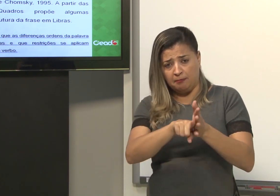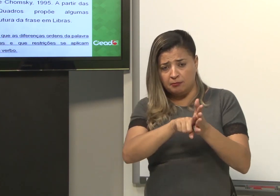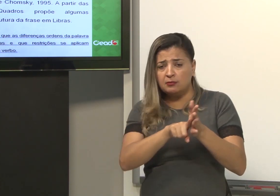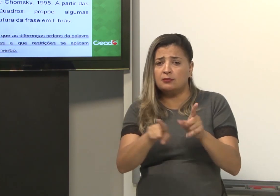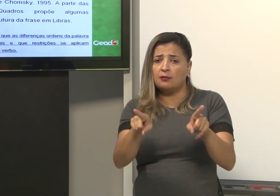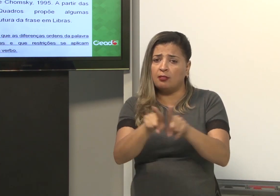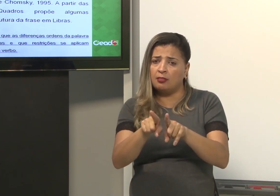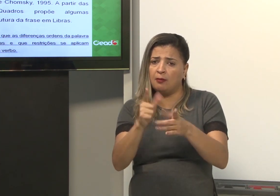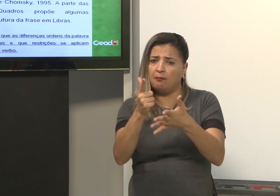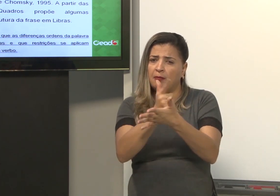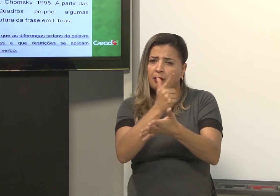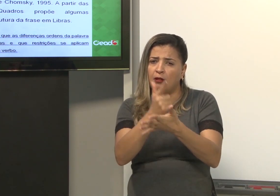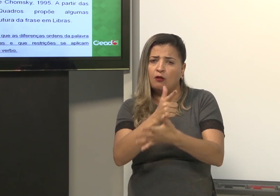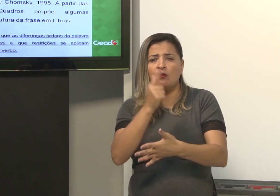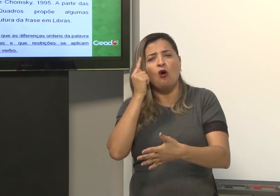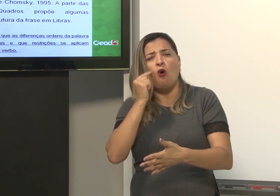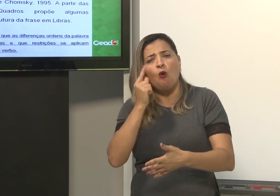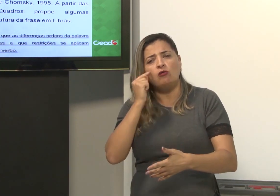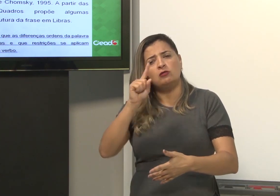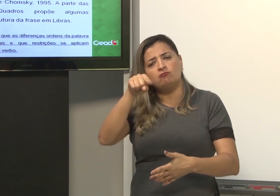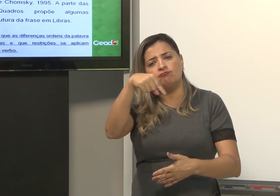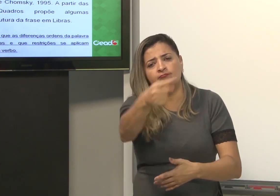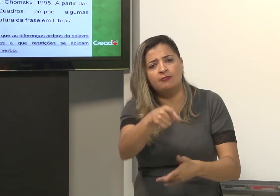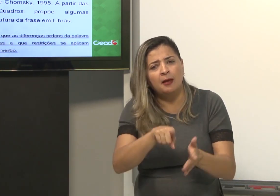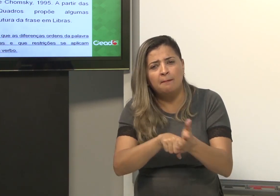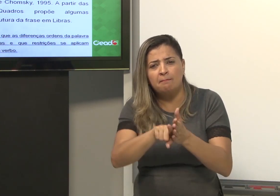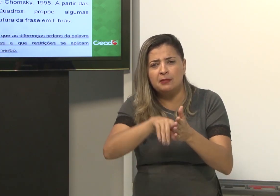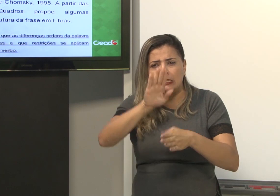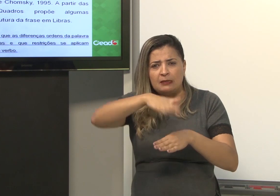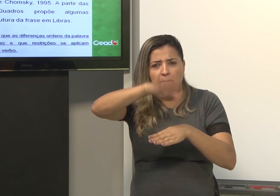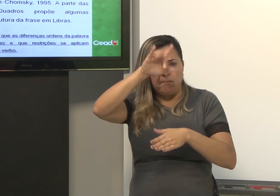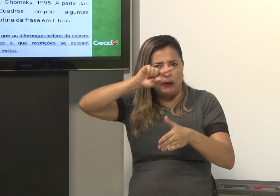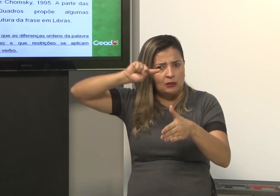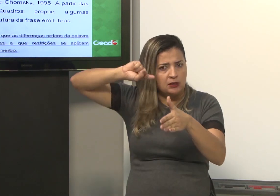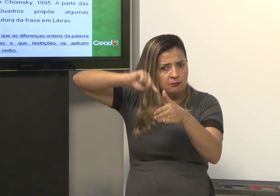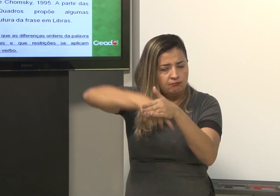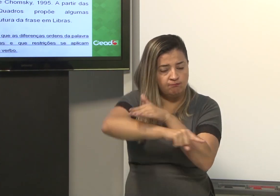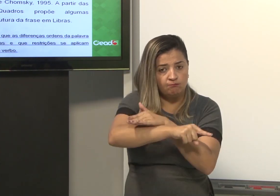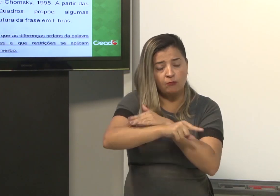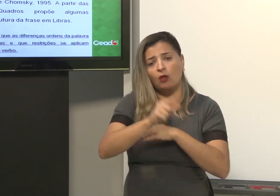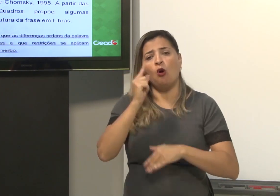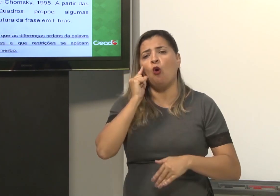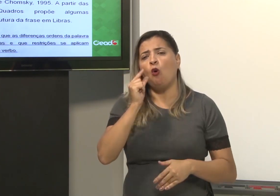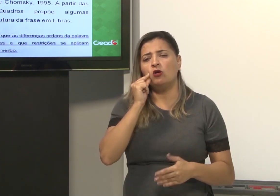Elas pesquisaram, fizeram um livro que está mais aprofundado. Então, Ronice